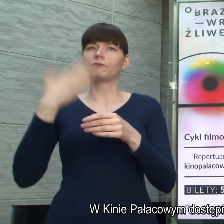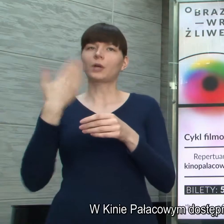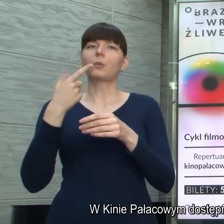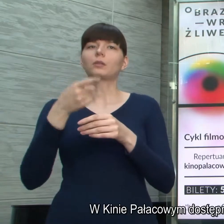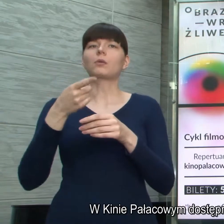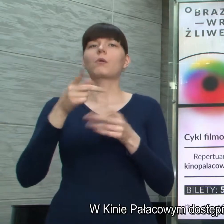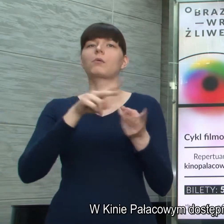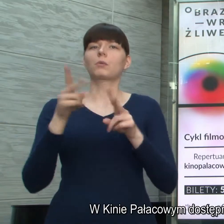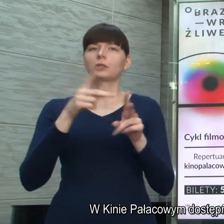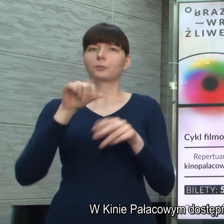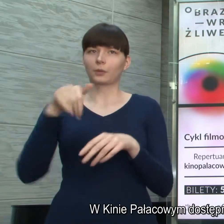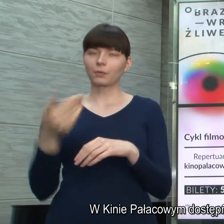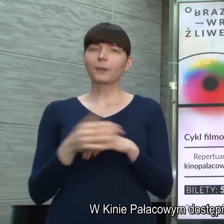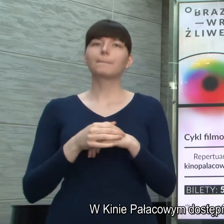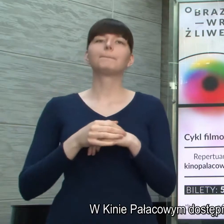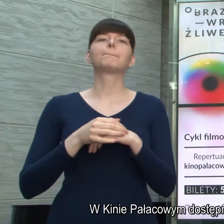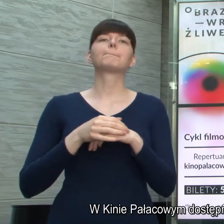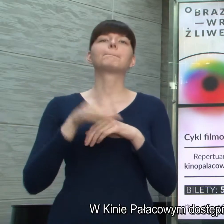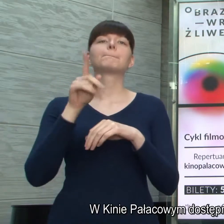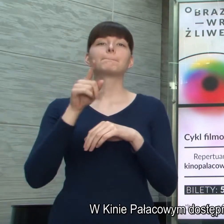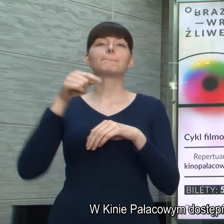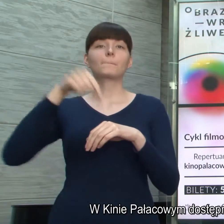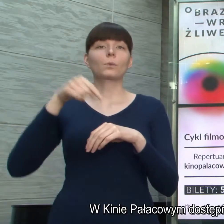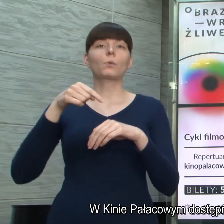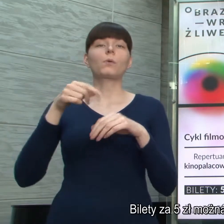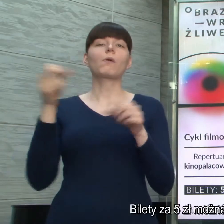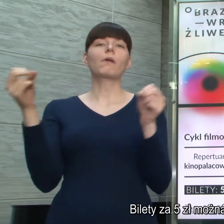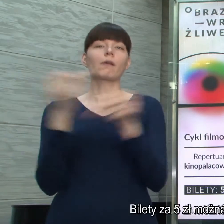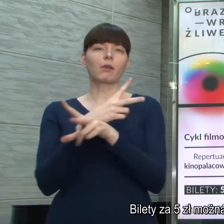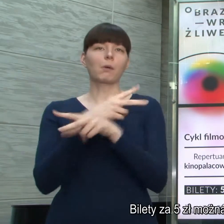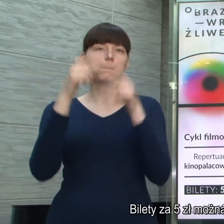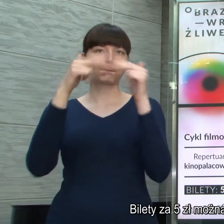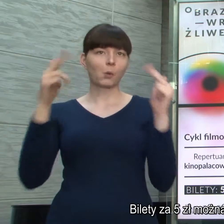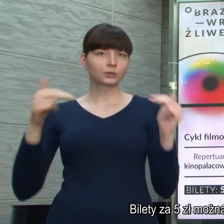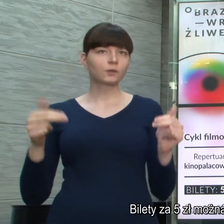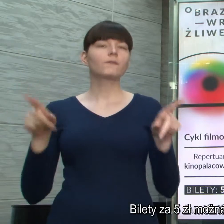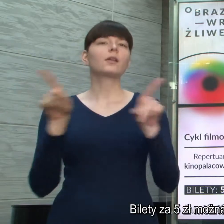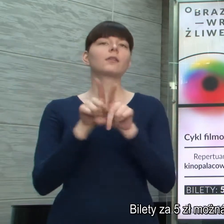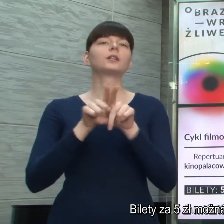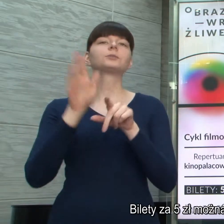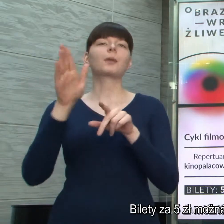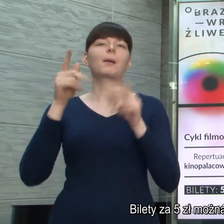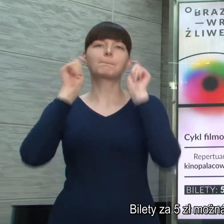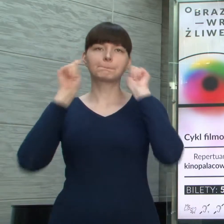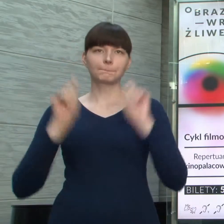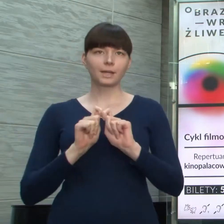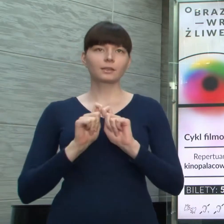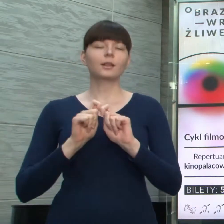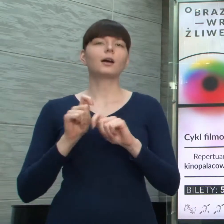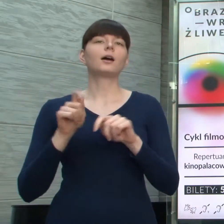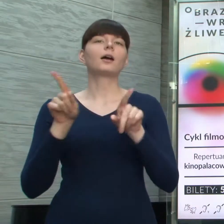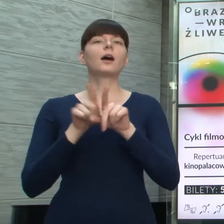W kinie pałacowym dostępna jest pętla indukcyjna, a bilety za 5 zł można kupić w kasie zamkowej.